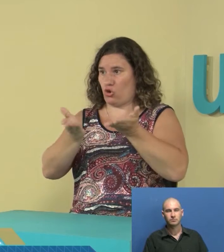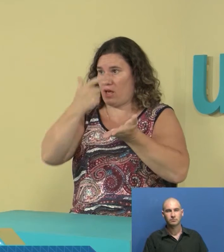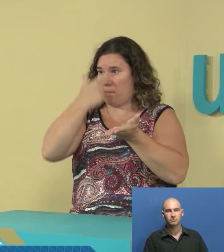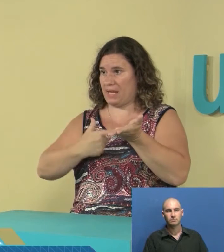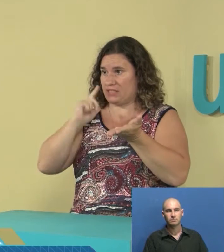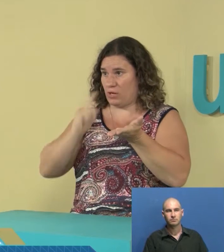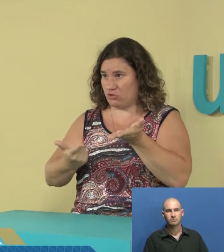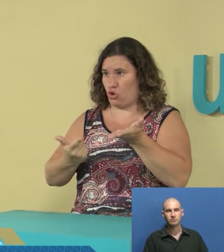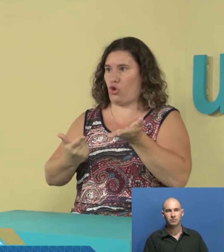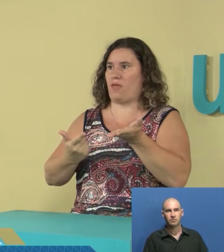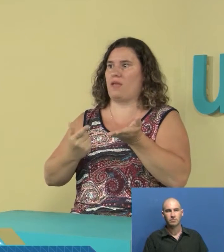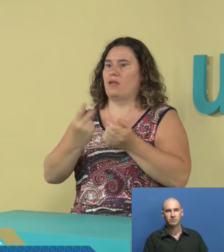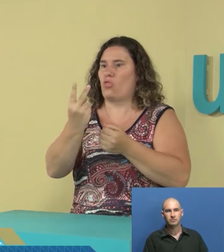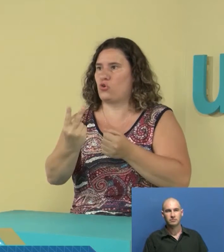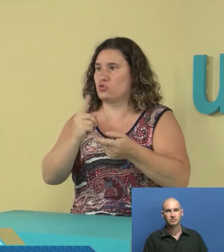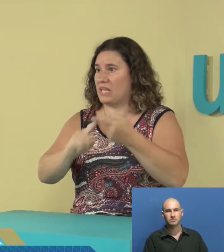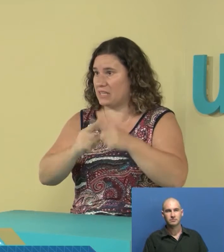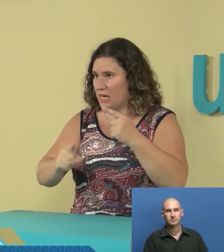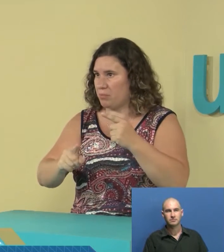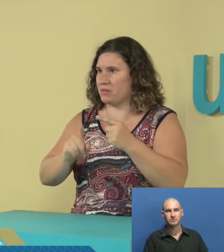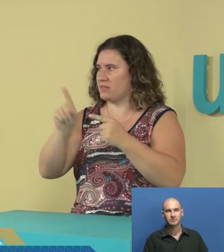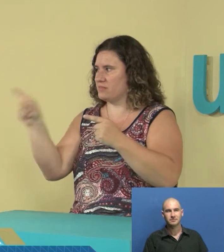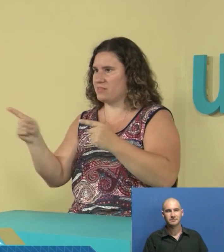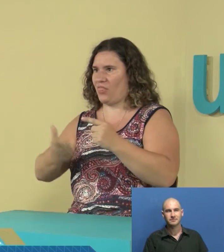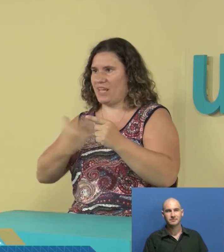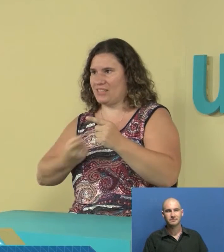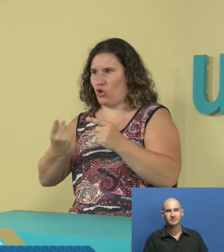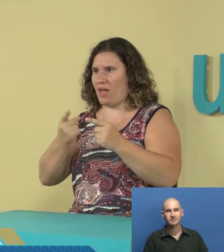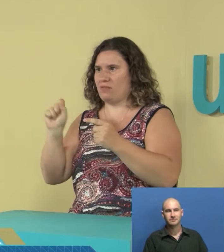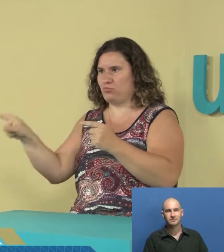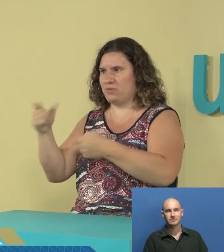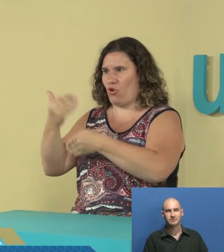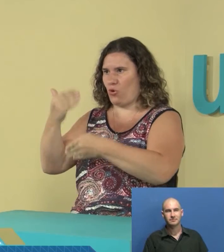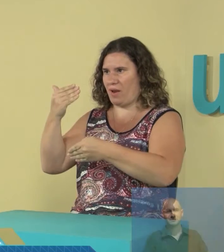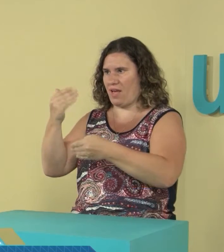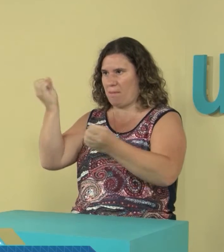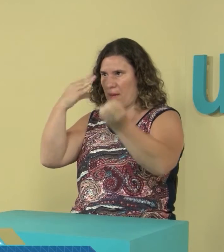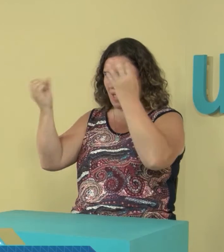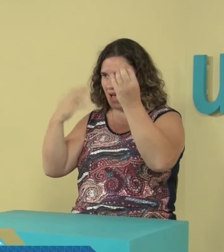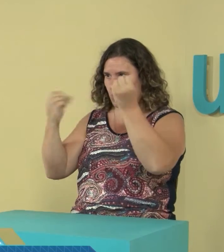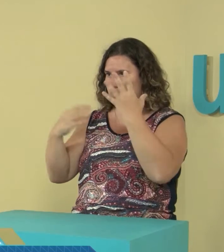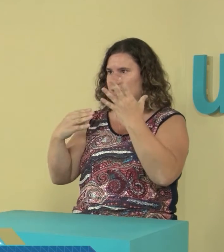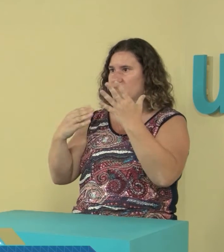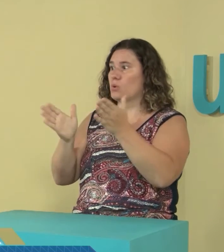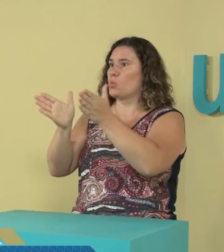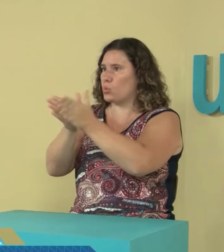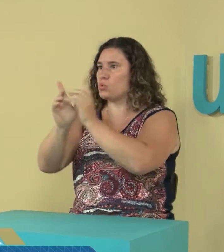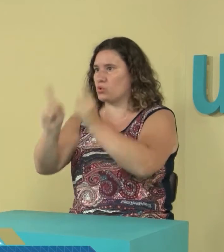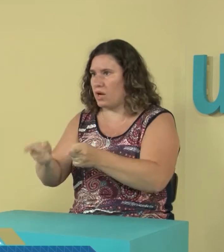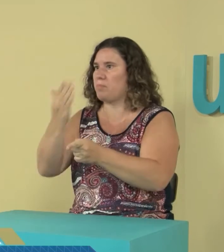trabajar en equipo donde haya una persona sorda, dos intérpretes, la directora de la obra, de Me pegan